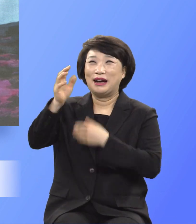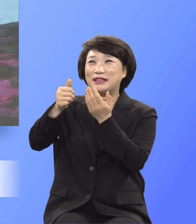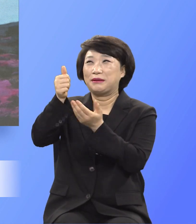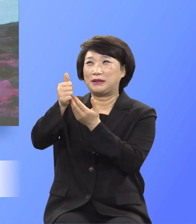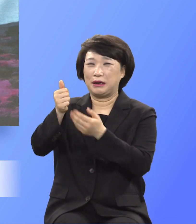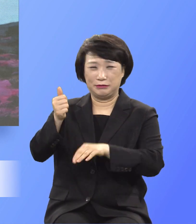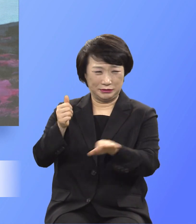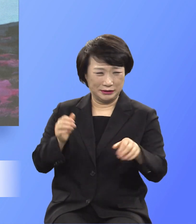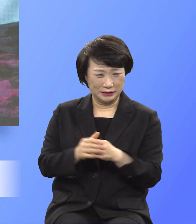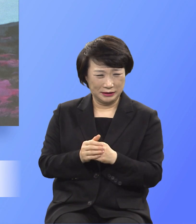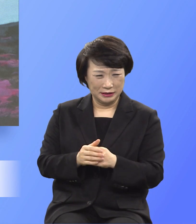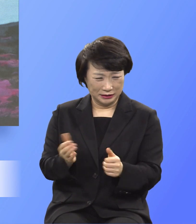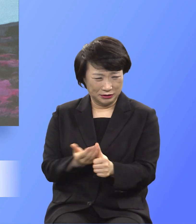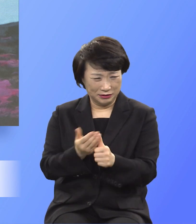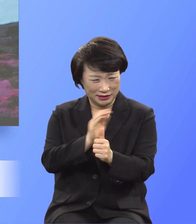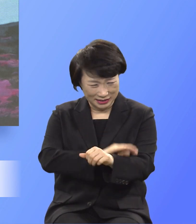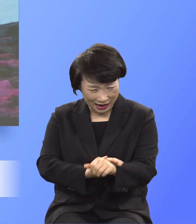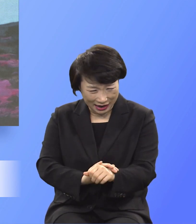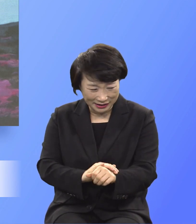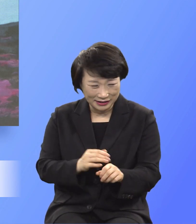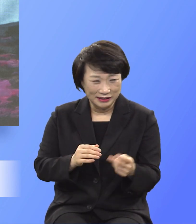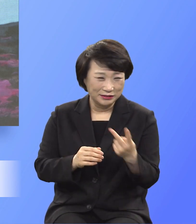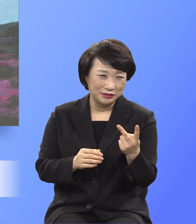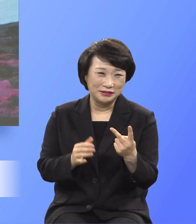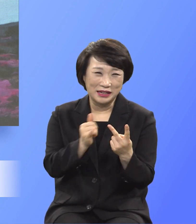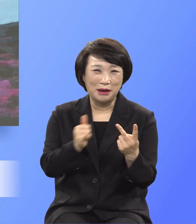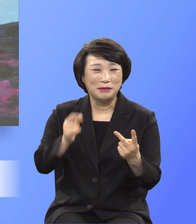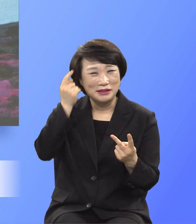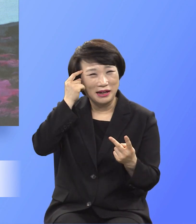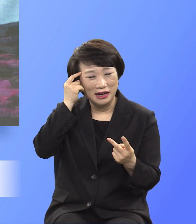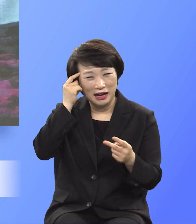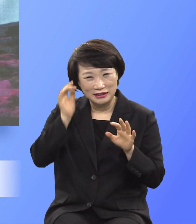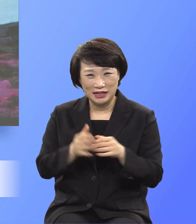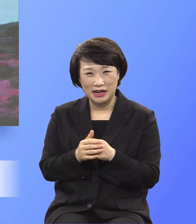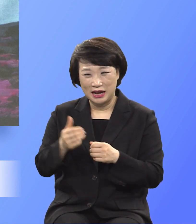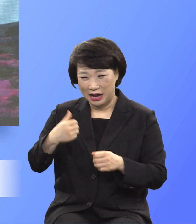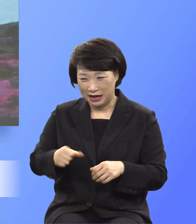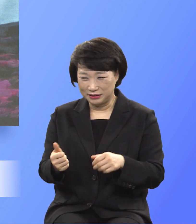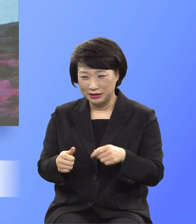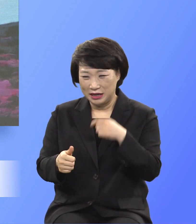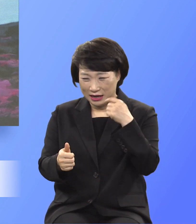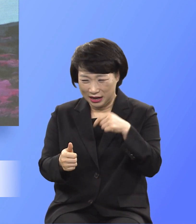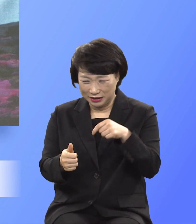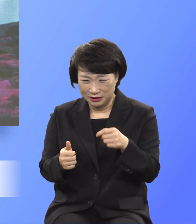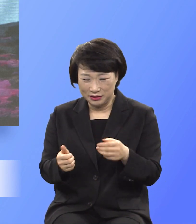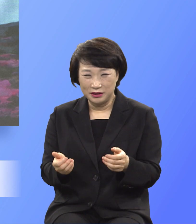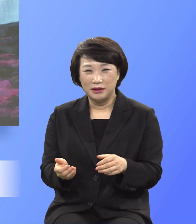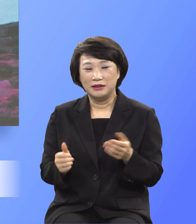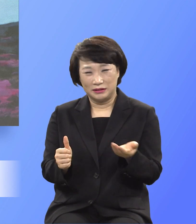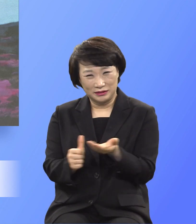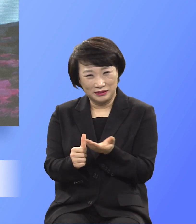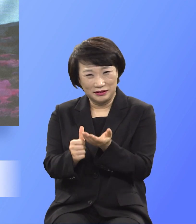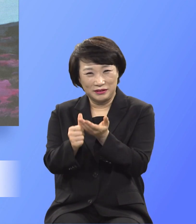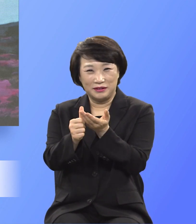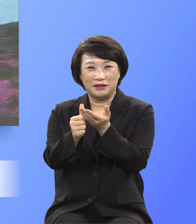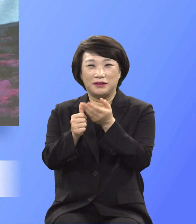키워야 된다는 생각으로 얼마나 훈련을 지켜가면서 잘 키웠는지 모릅니다 그런데